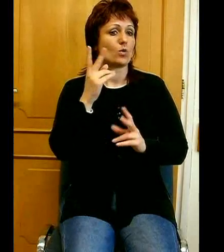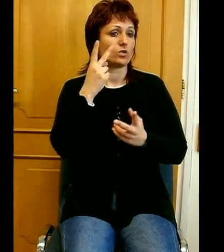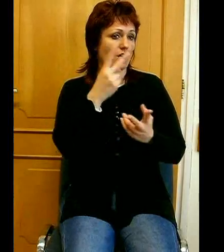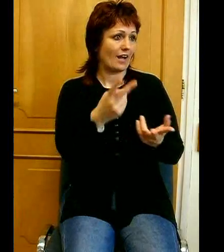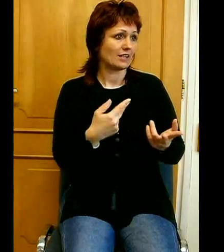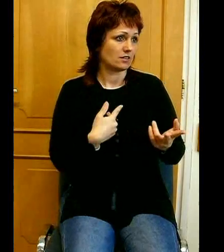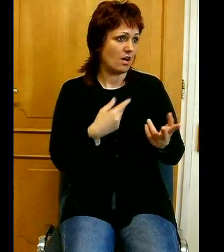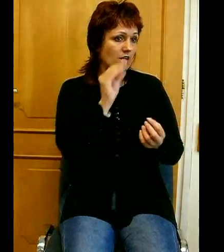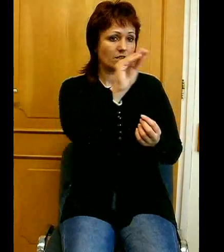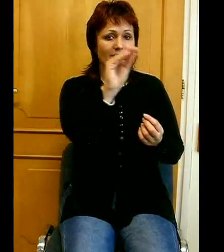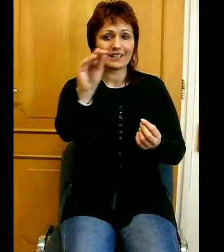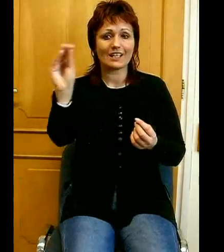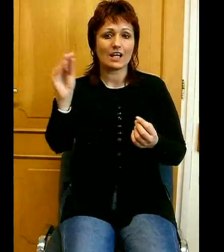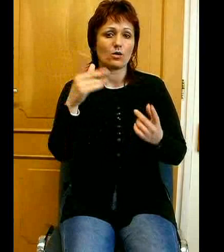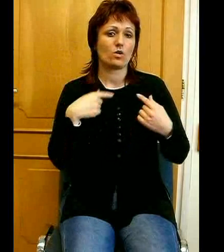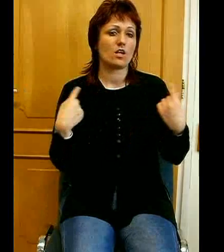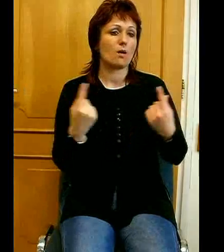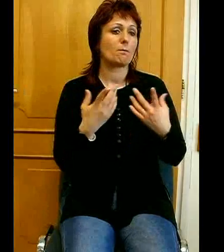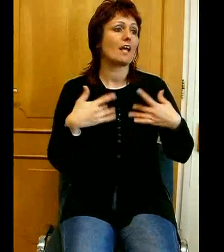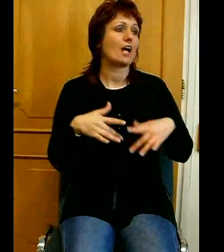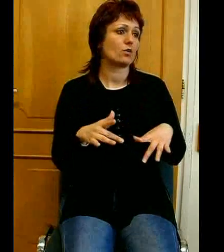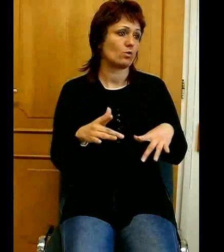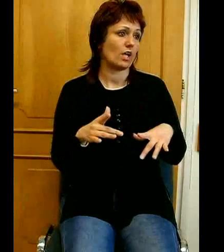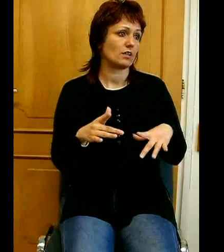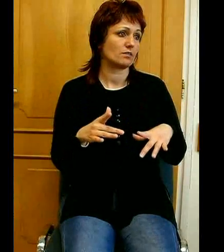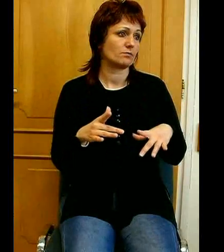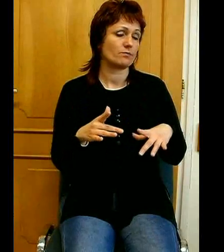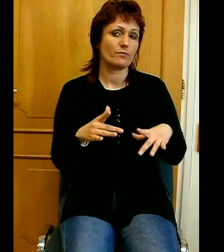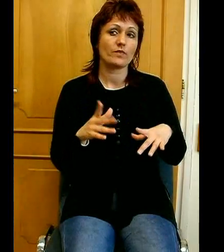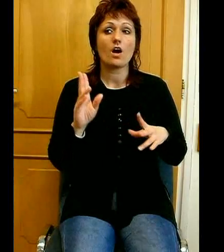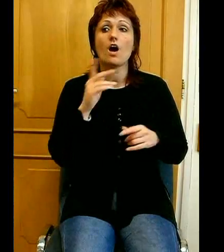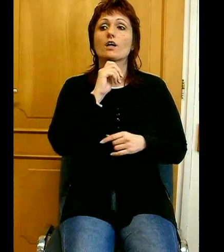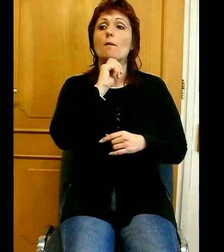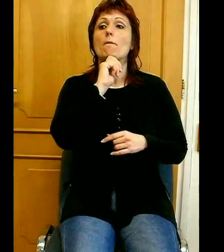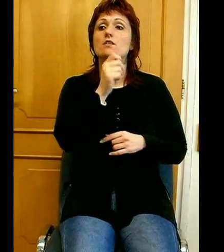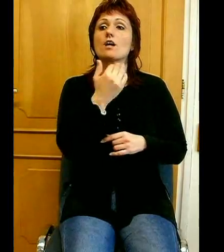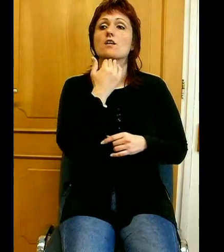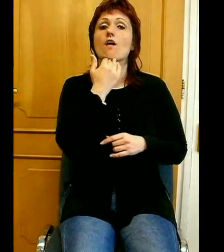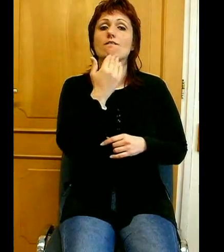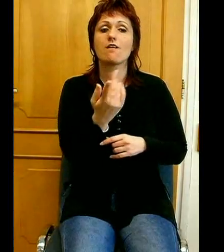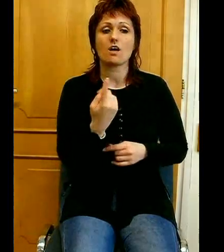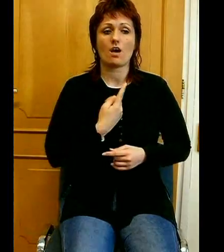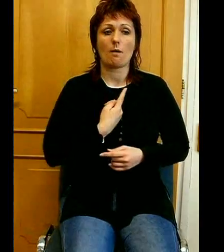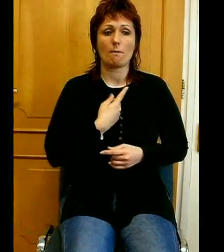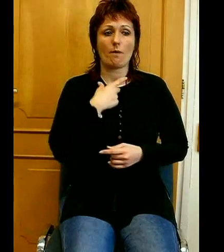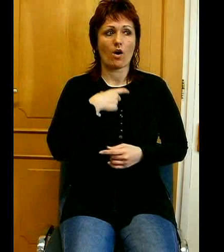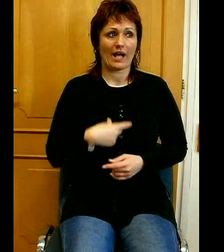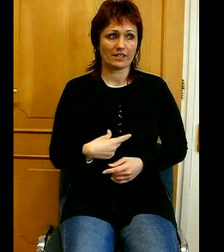sorsában osztozunk. Aki tehát magyarnak valja magát, de nem szereti ezt a népet,